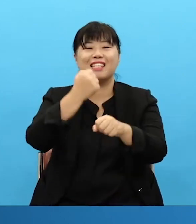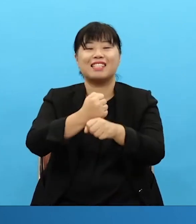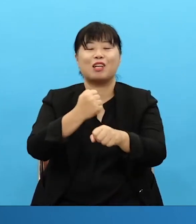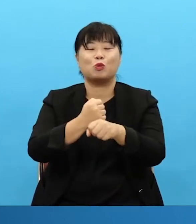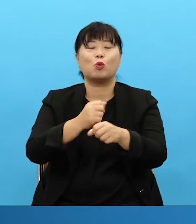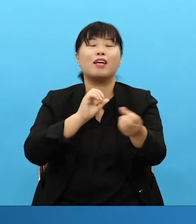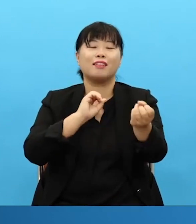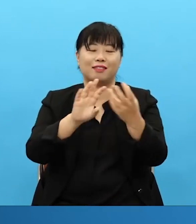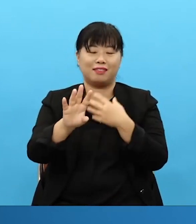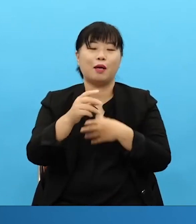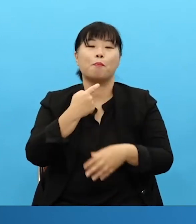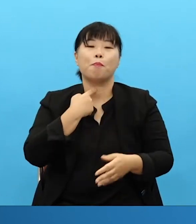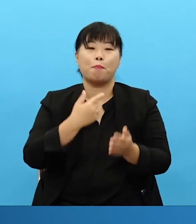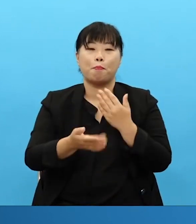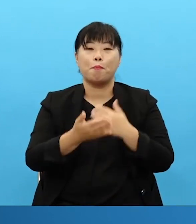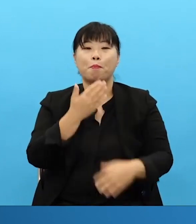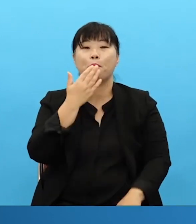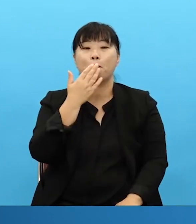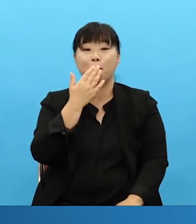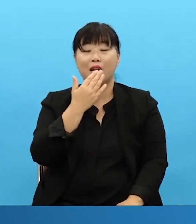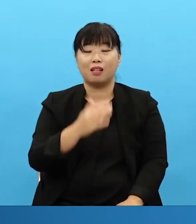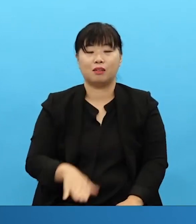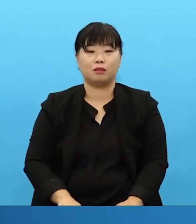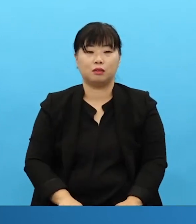And if you can see this then that's it. Isn't that so? Christ